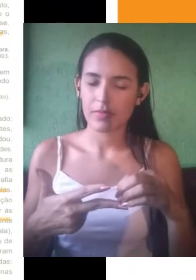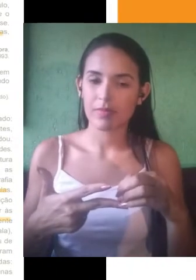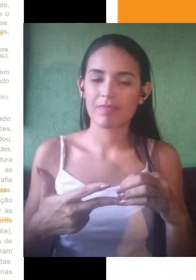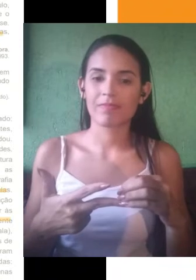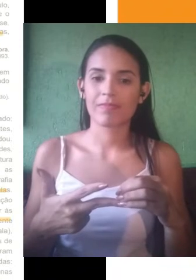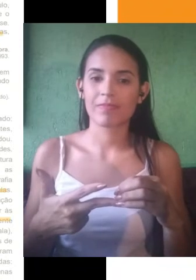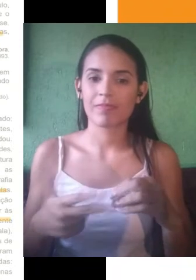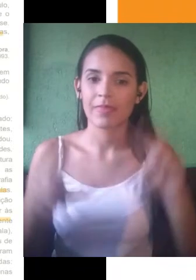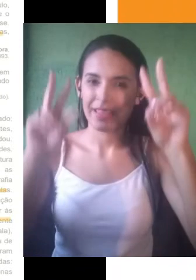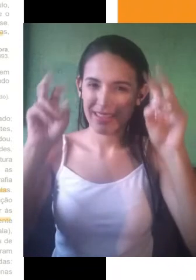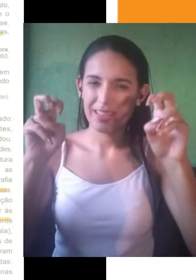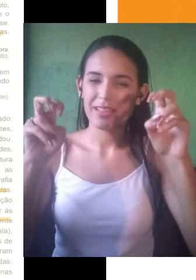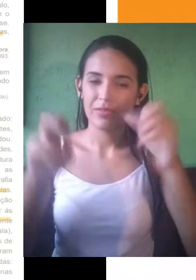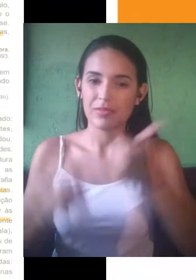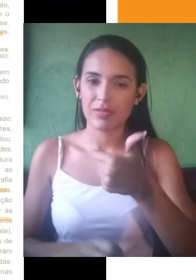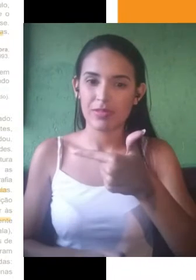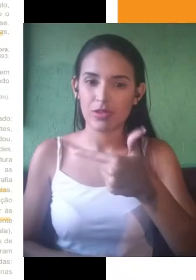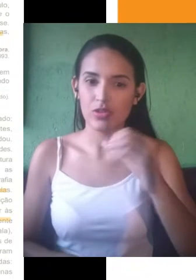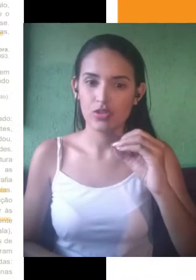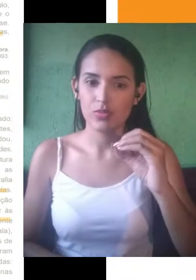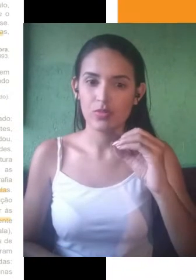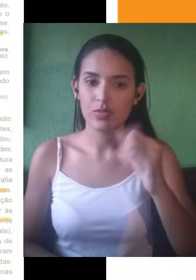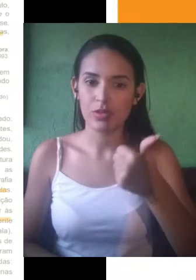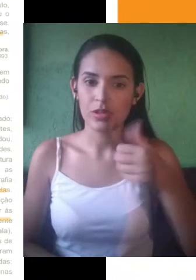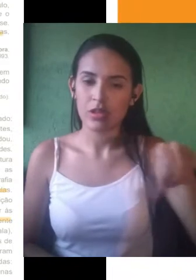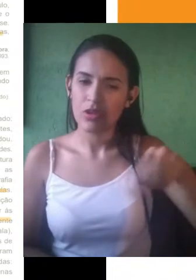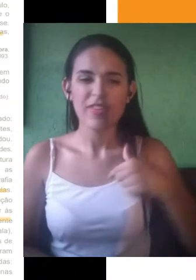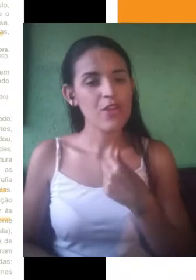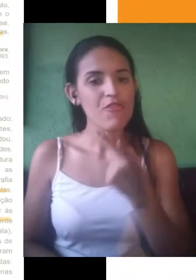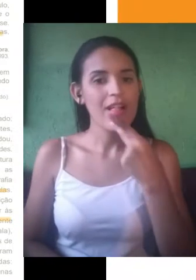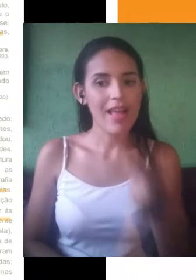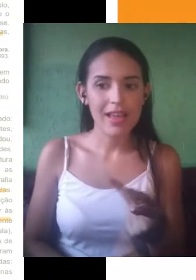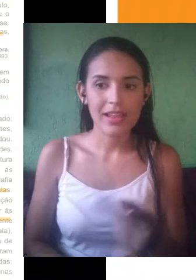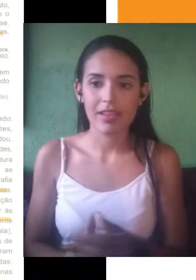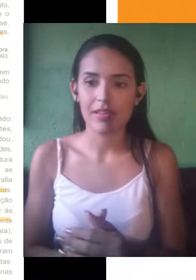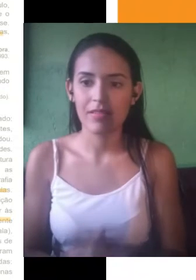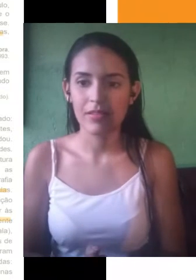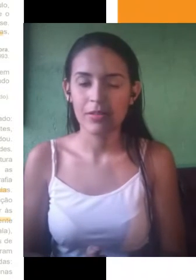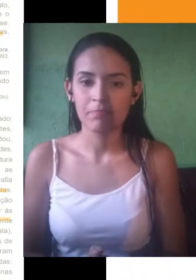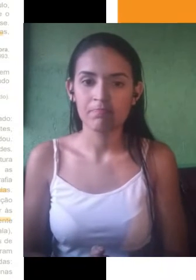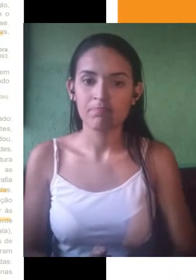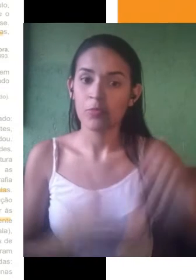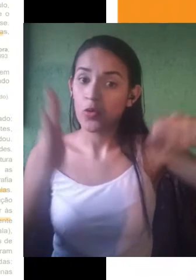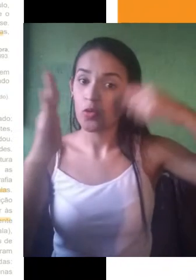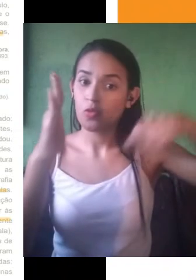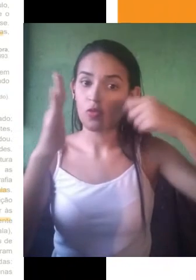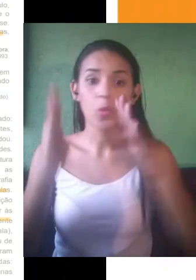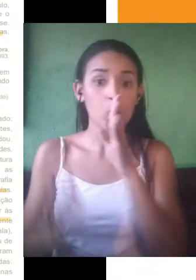o seguinte repertório. Eu falaria de Charlie Chaplin, do Cinema Mudo, que tem tudo a ver com